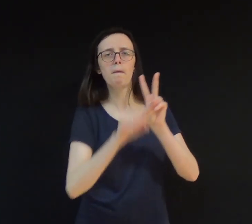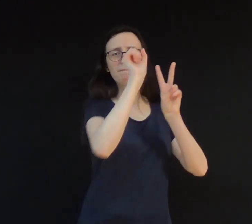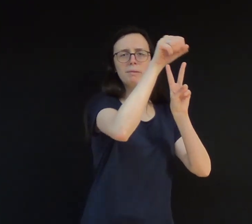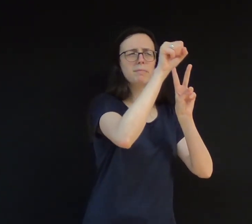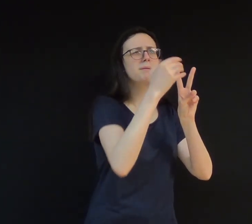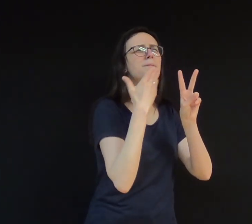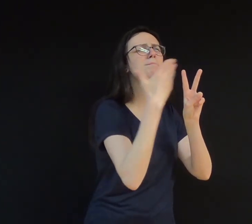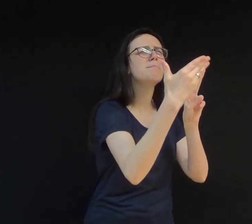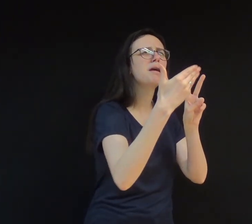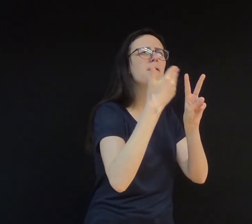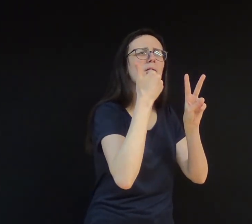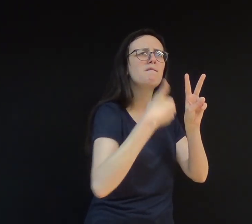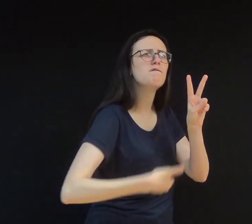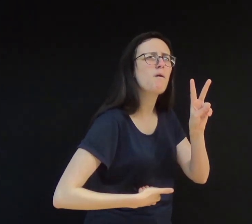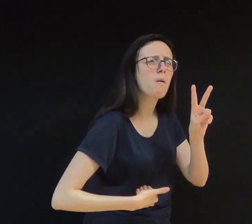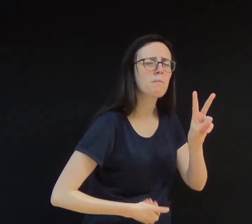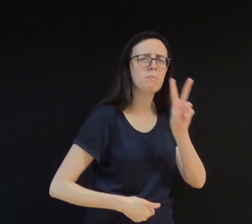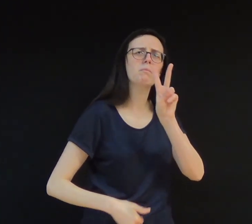período de muita pobreza com sua família.